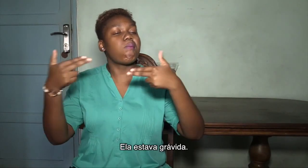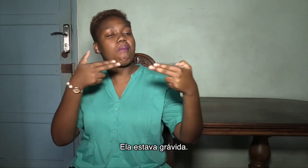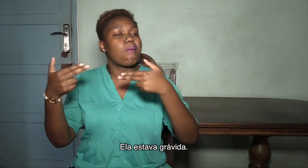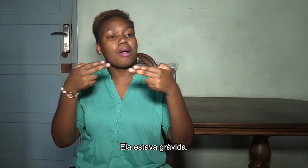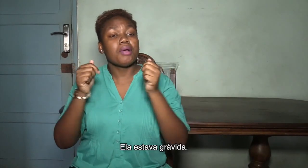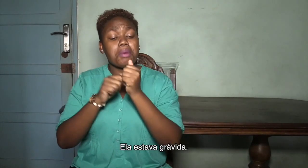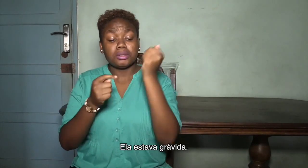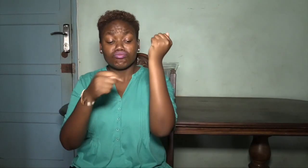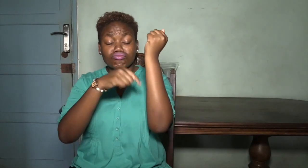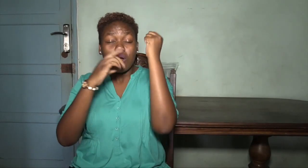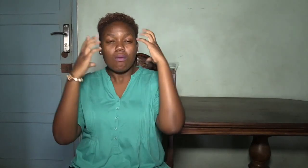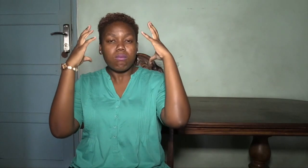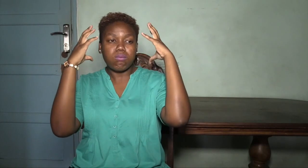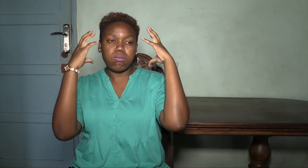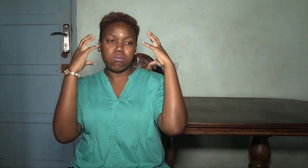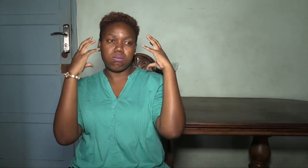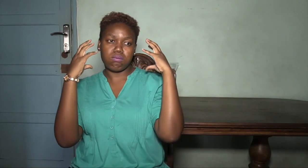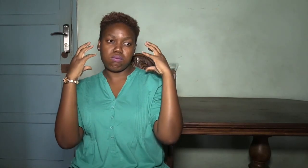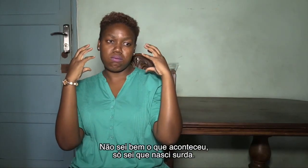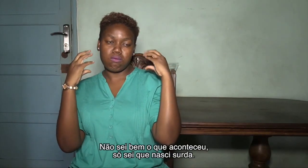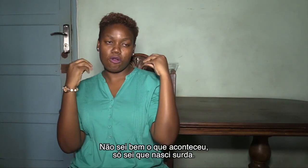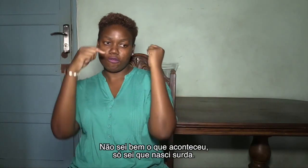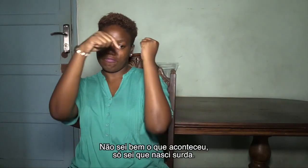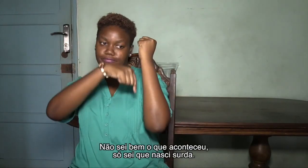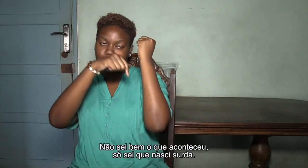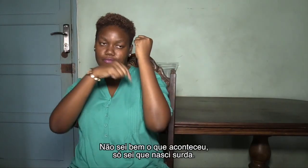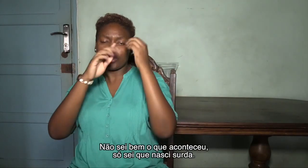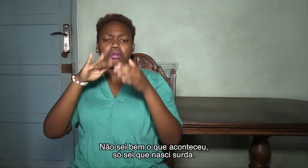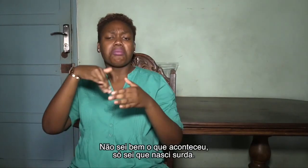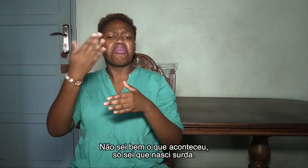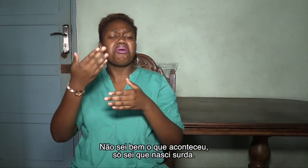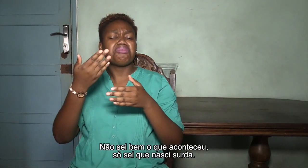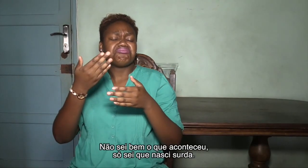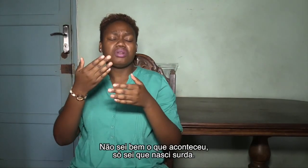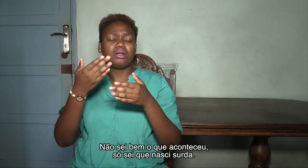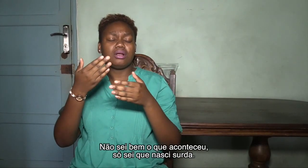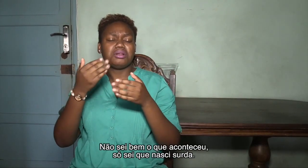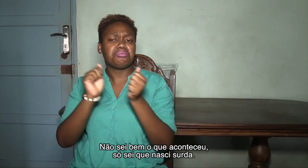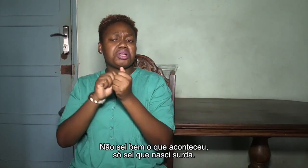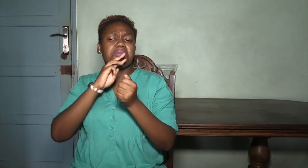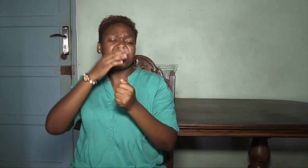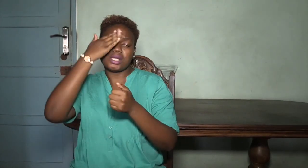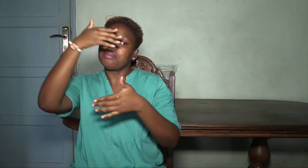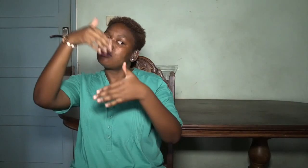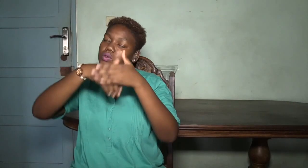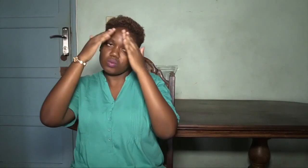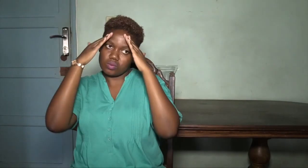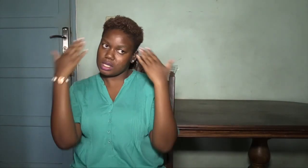Ela estava grávida. Não sei muito bem o que aconteceu. Só sei que nasci surda.